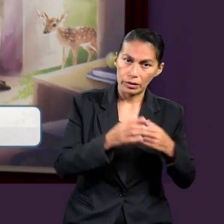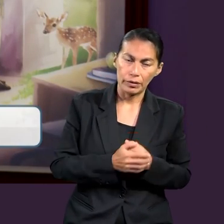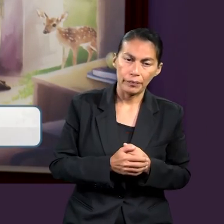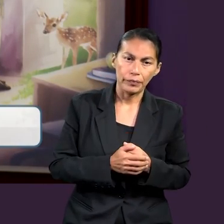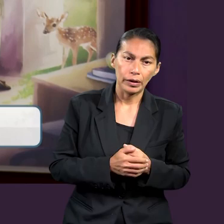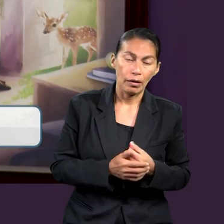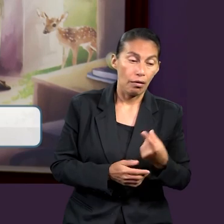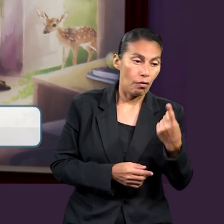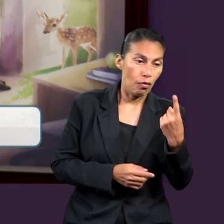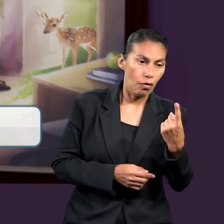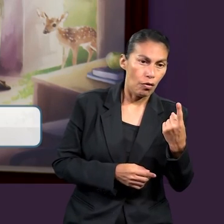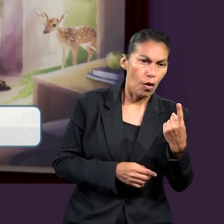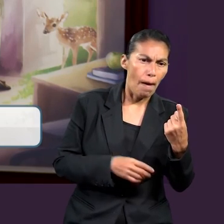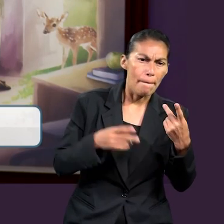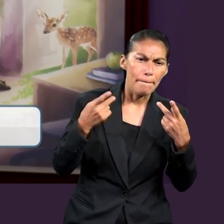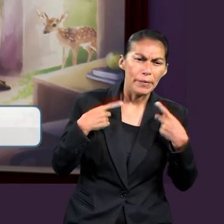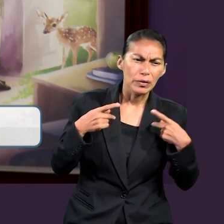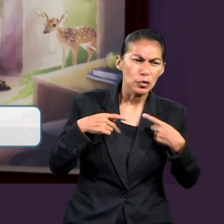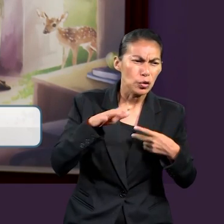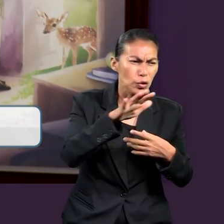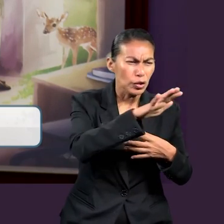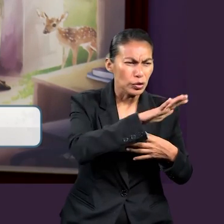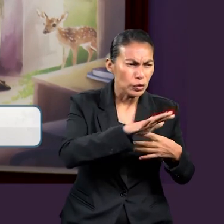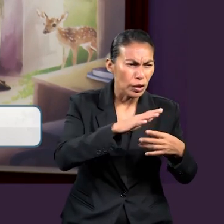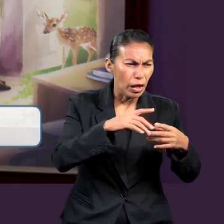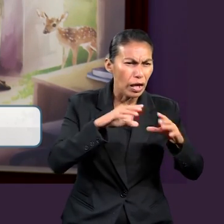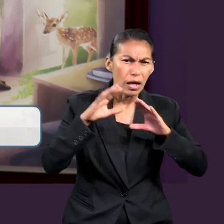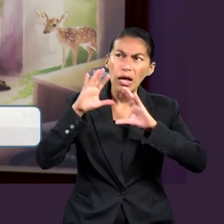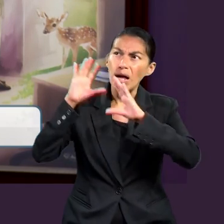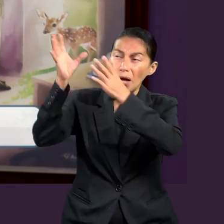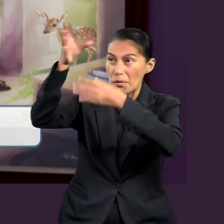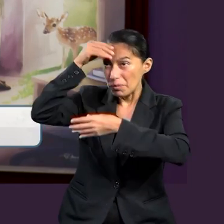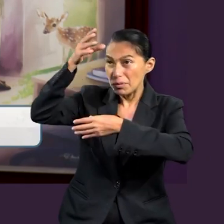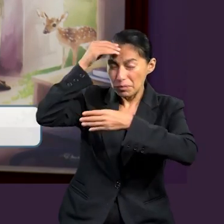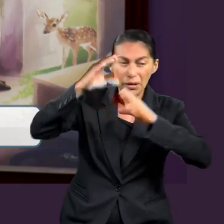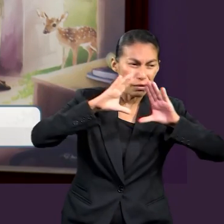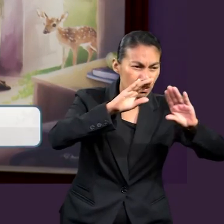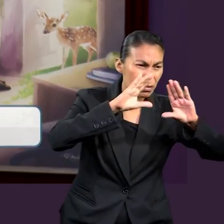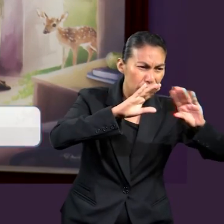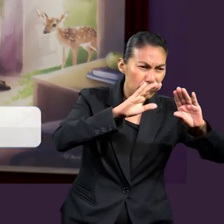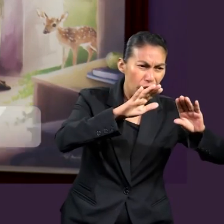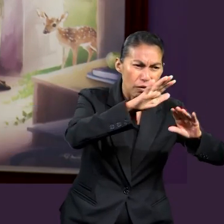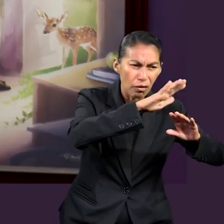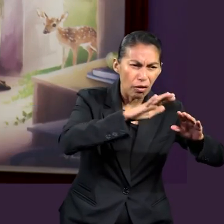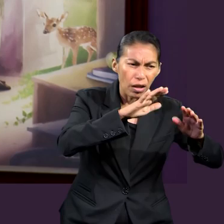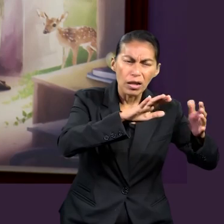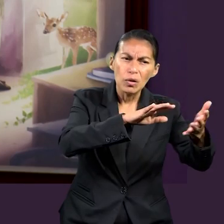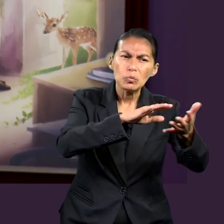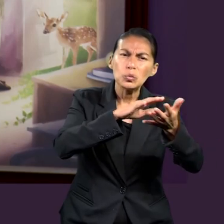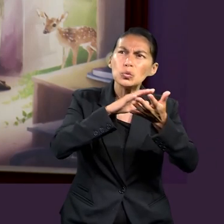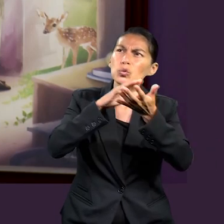de perfeccionar a los santos para la obra del ministerio, para la edificación del cuerpo de Cristo,